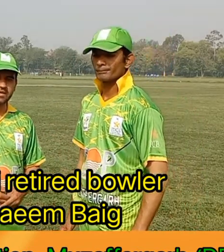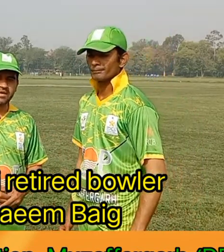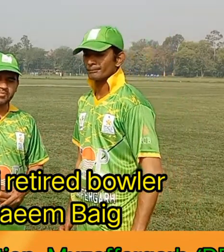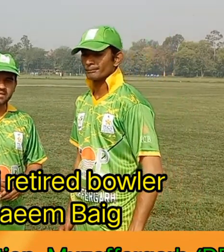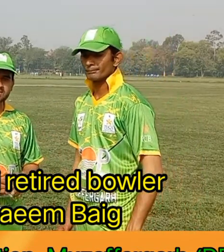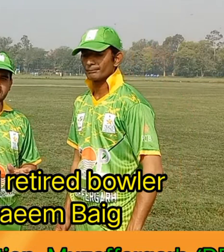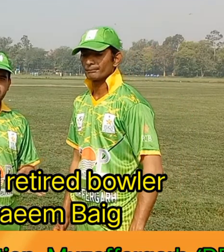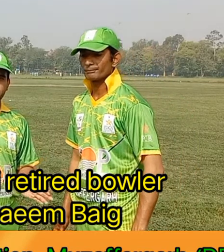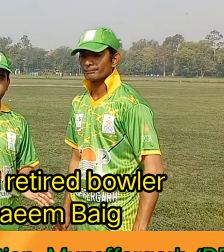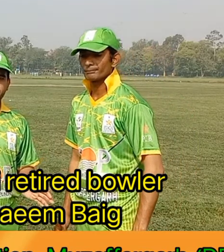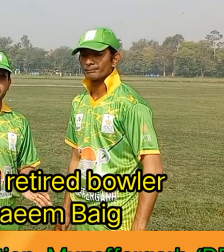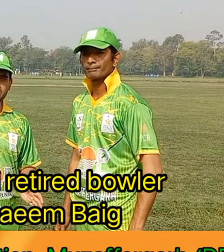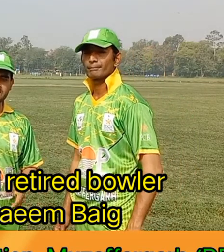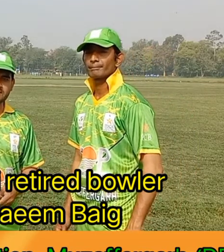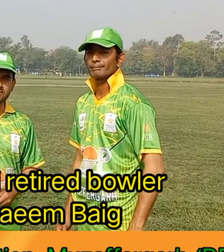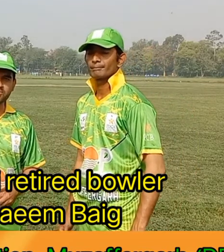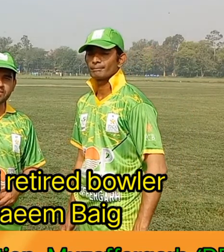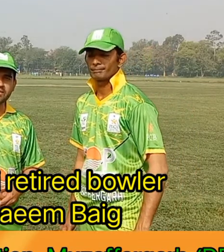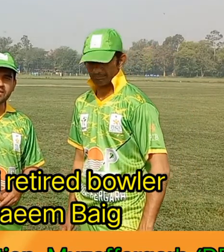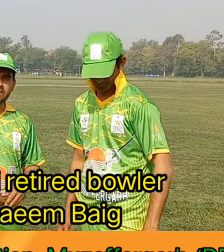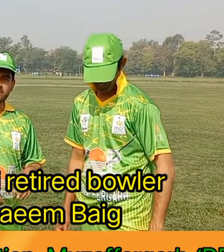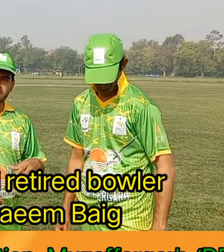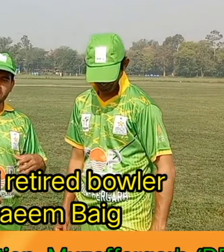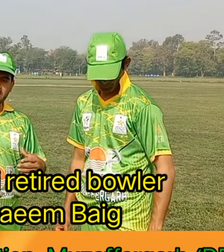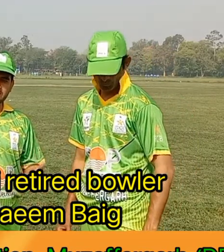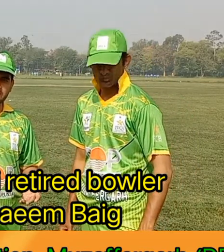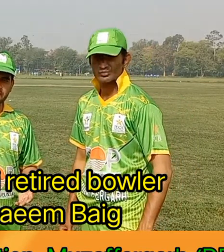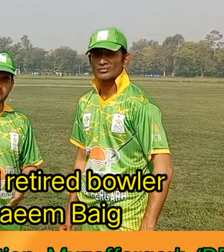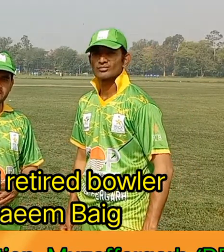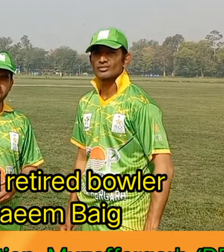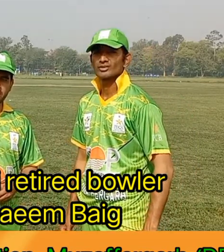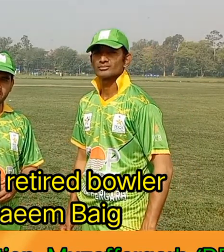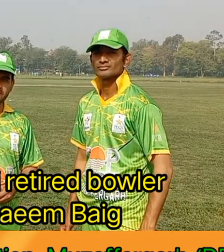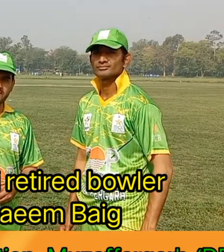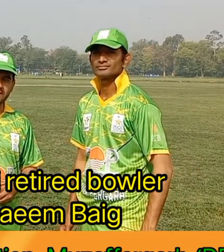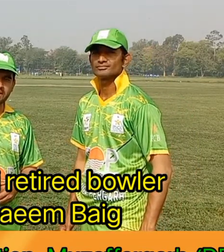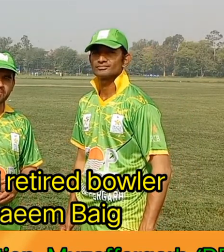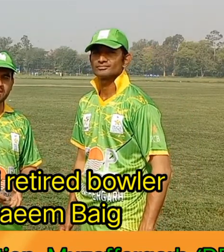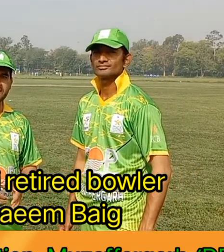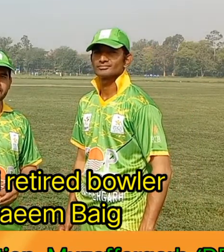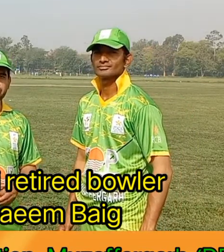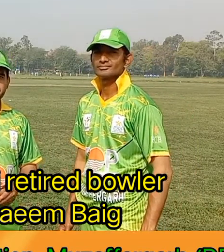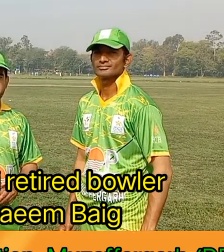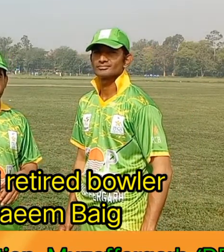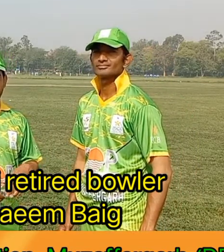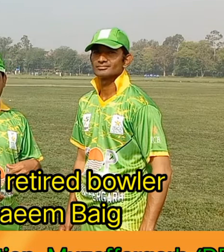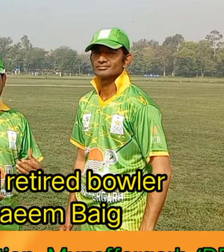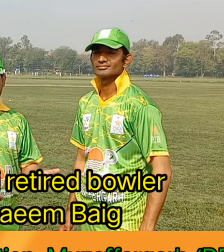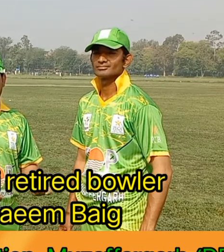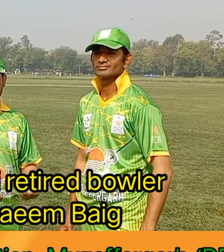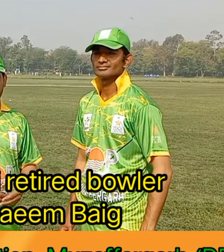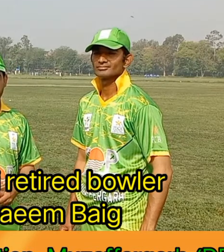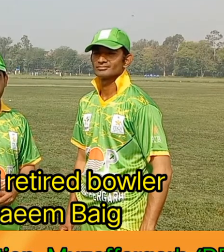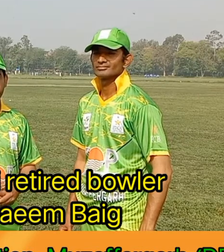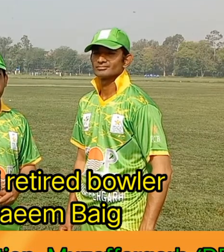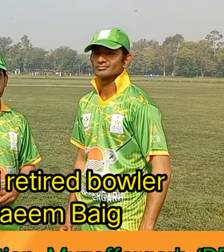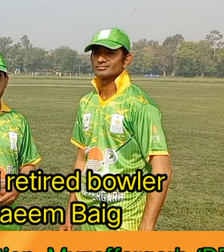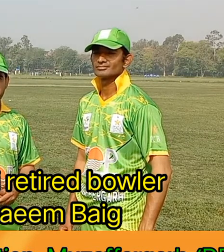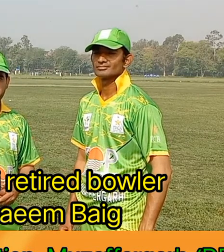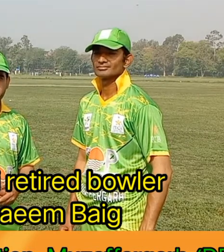پاکستان کی نمائندگی کرتے ہوئے نہ صرف ورلڈ کپ کھیلا بلکہ انڈیا میں ہونے والے ٹورنمنٹ